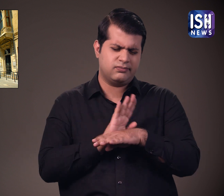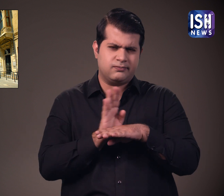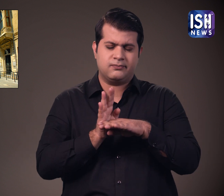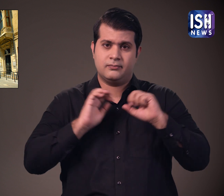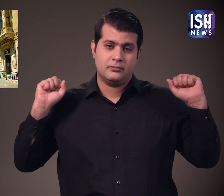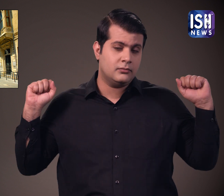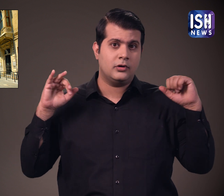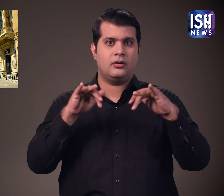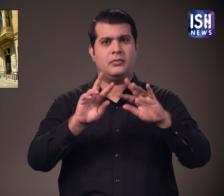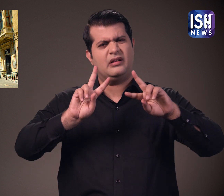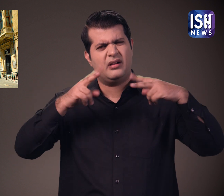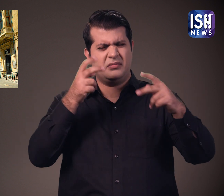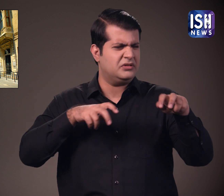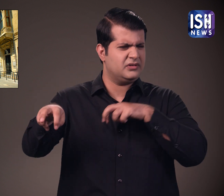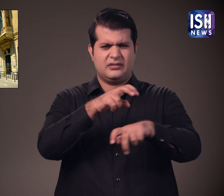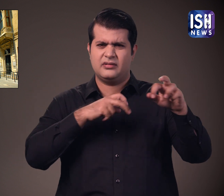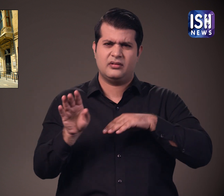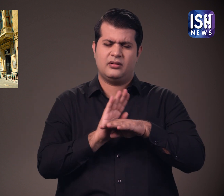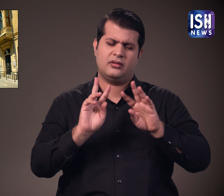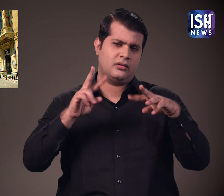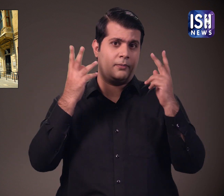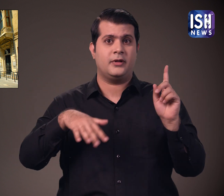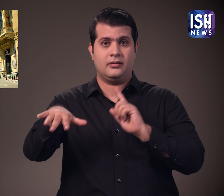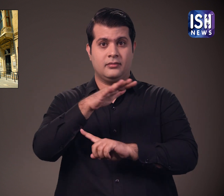हुआ।